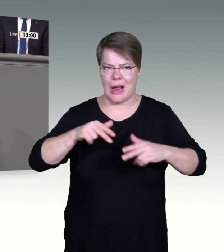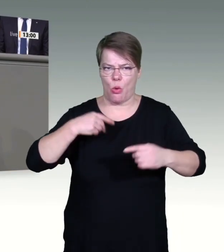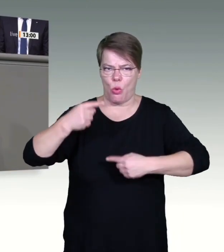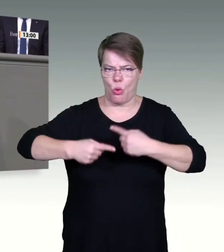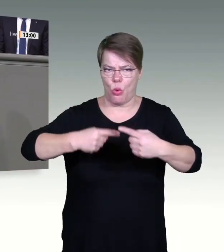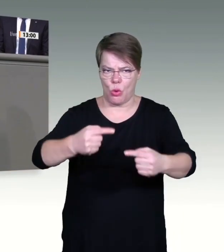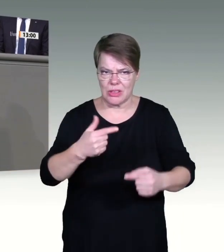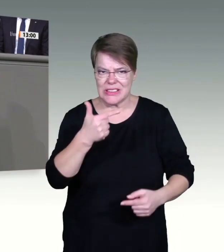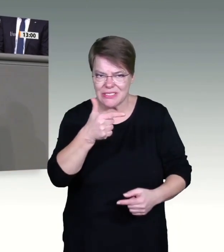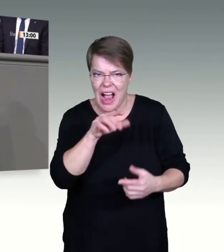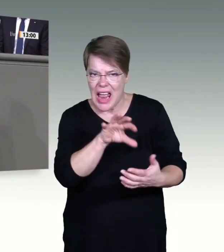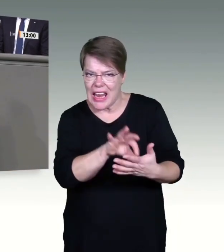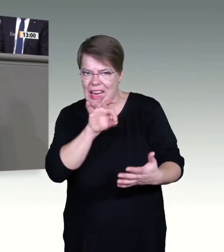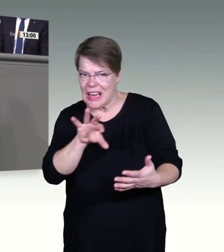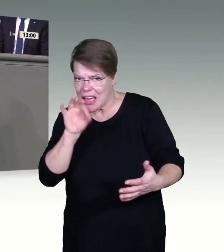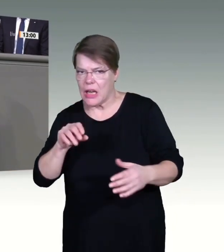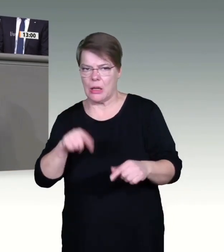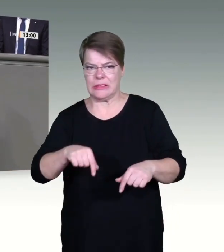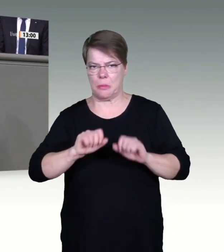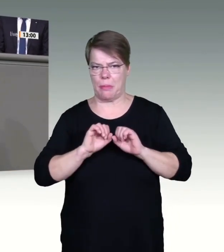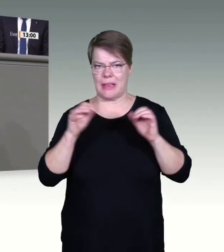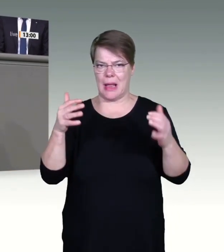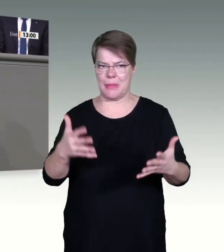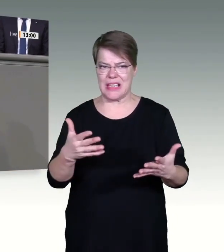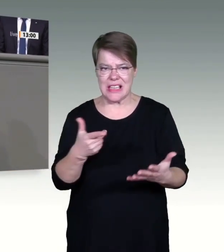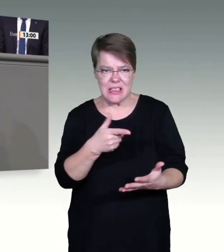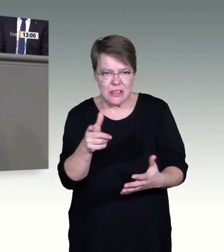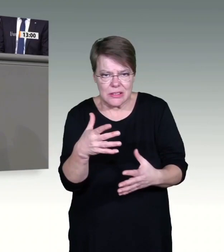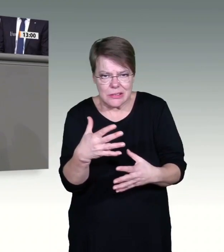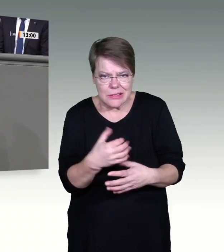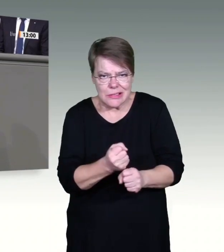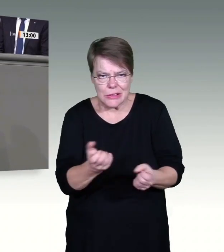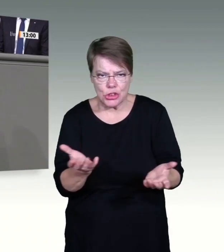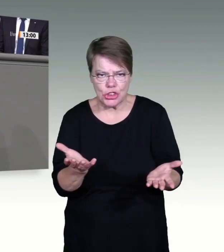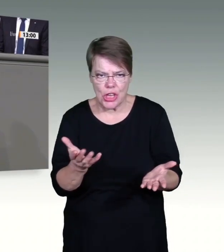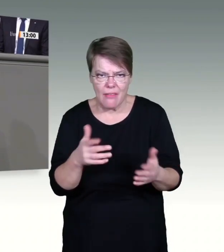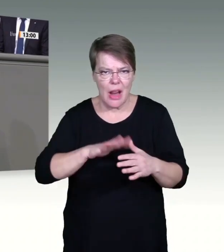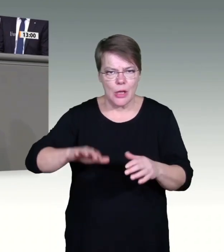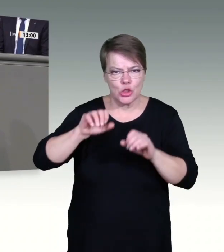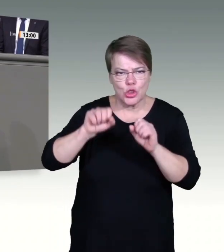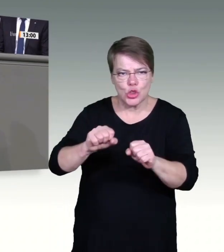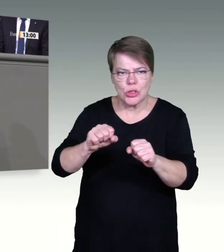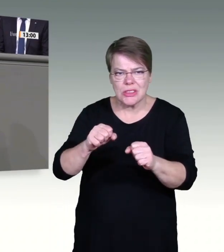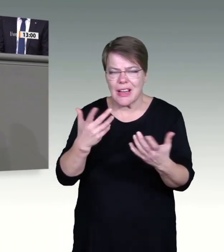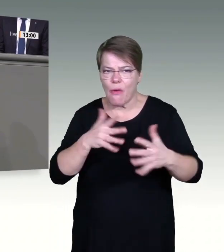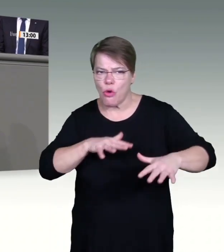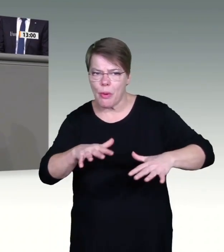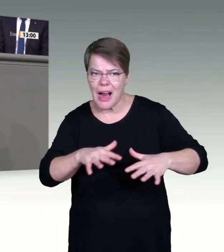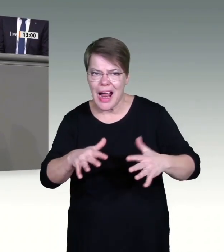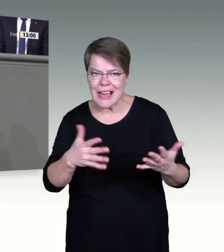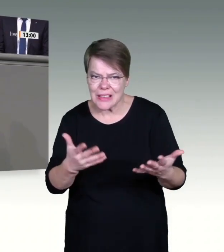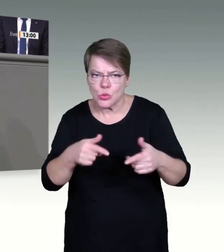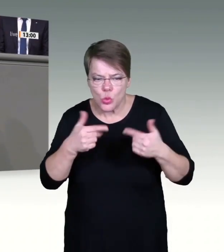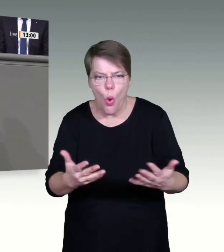ist. Das hilft niemand weiter. Es schadet in allererster Linie der Glaubwürdigkeit von unserer Politik insgesamt, und zwar